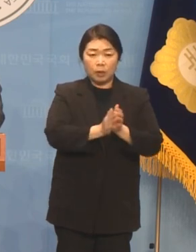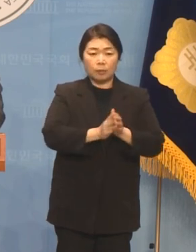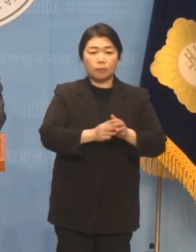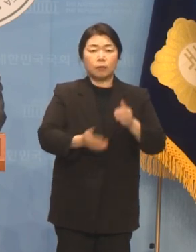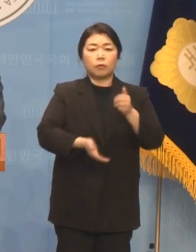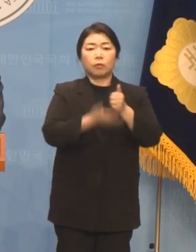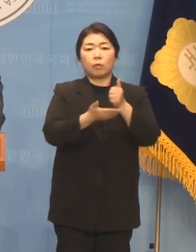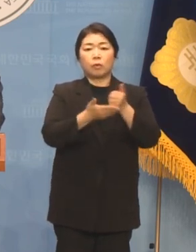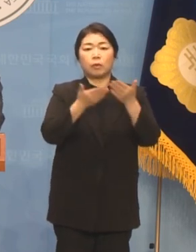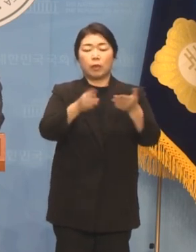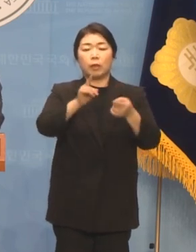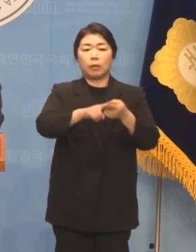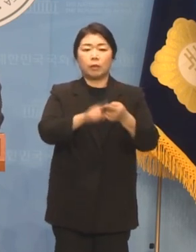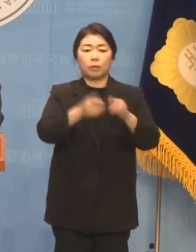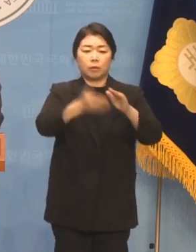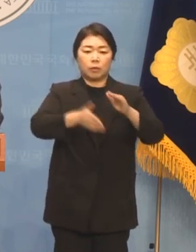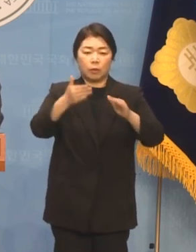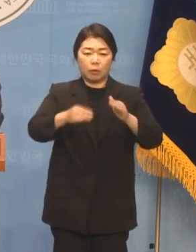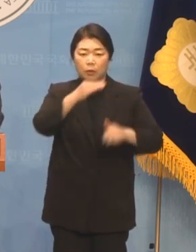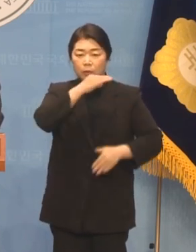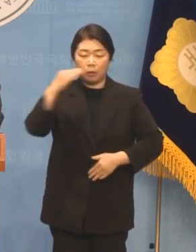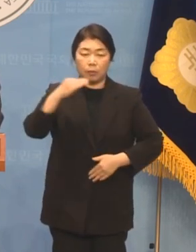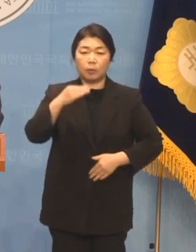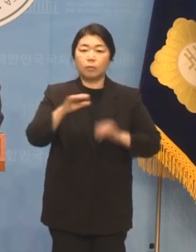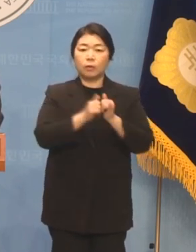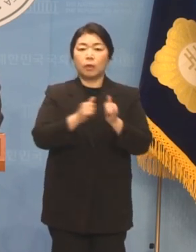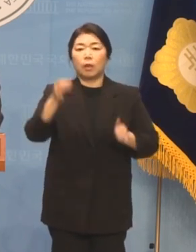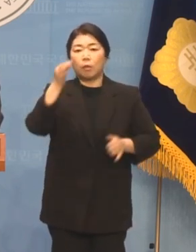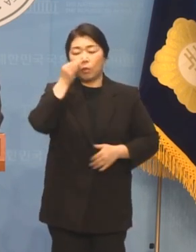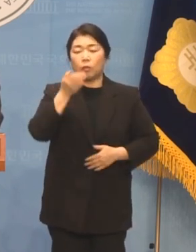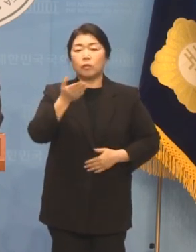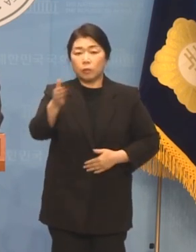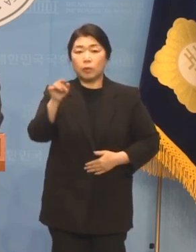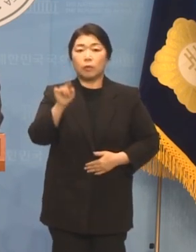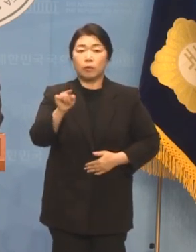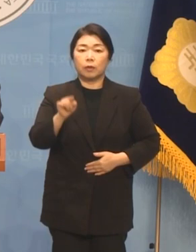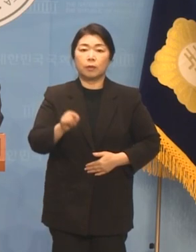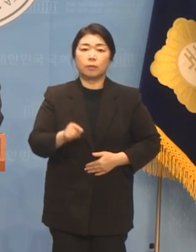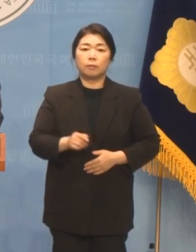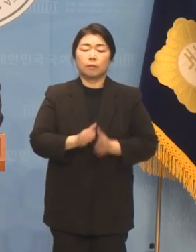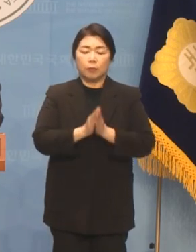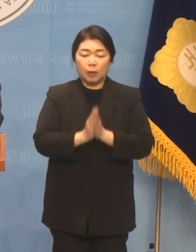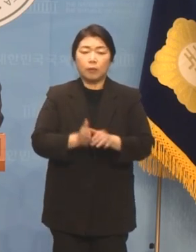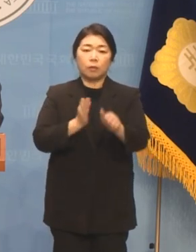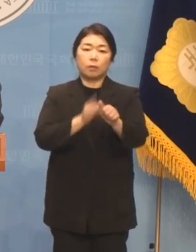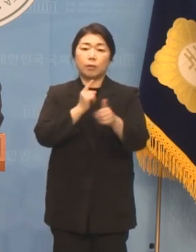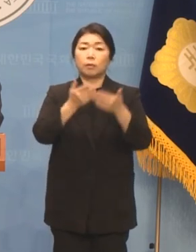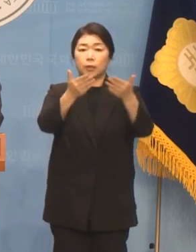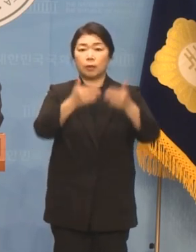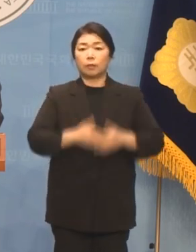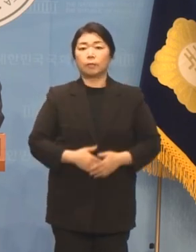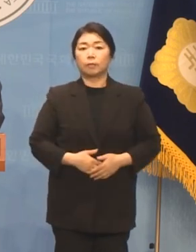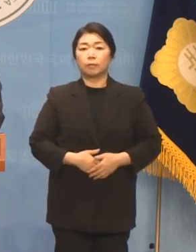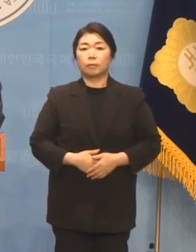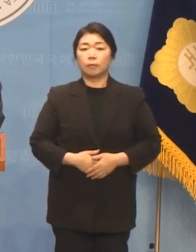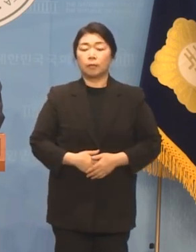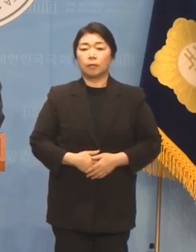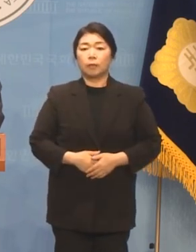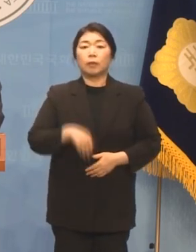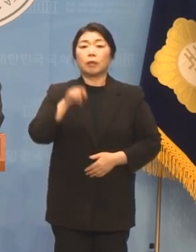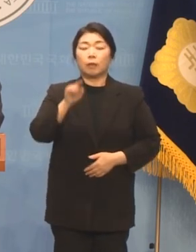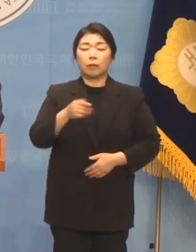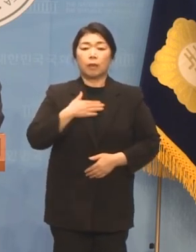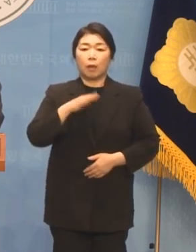민주당의 정의로움을 국민들에게 보여주실 것을 간절히 호소합니다 이는